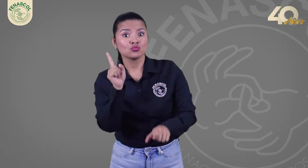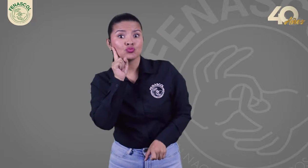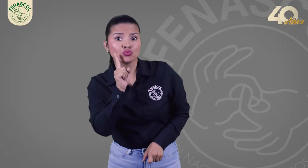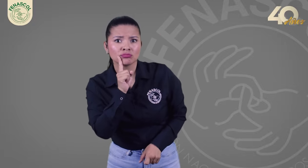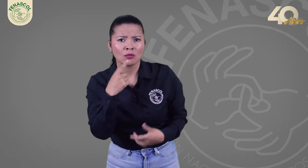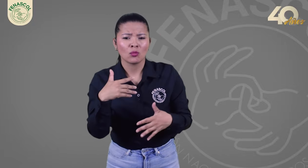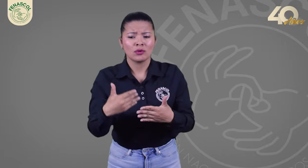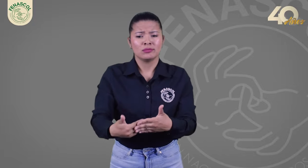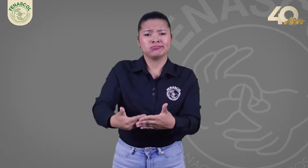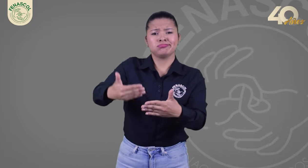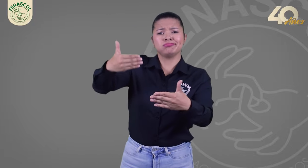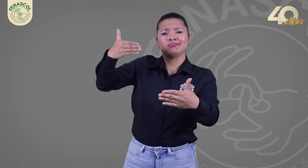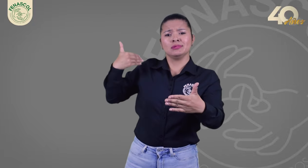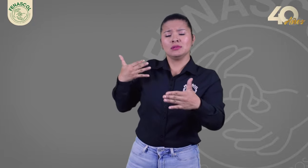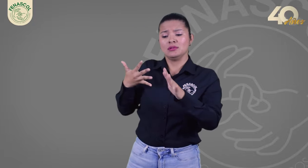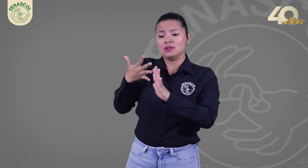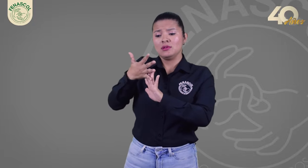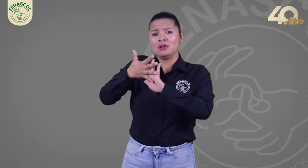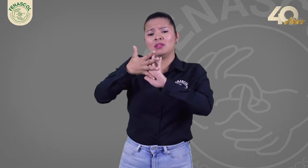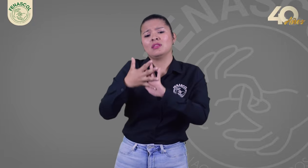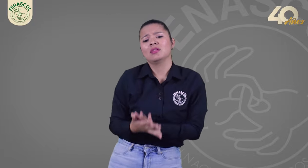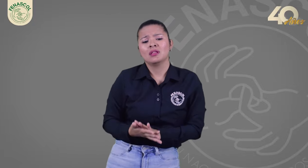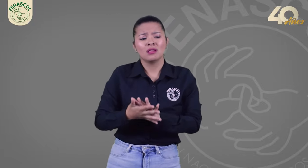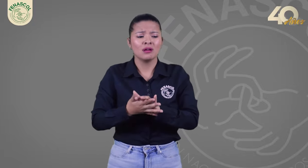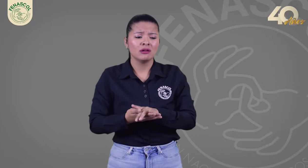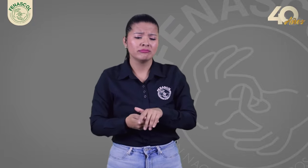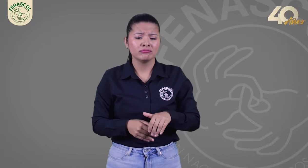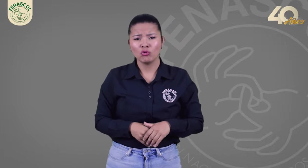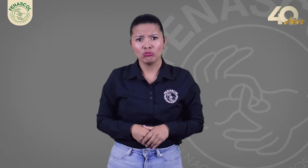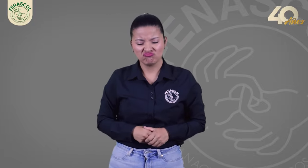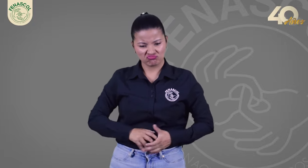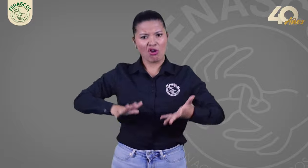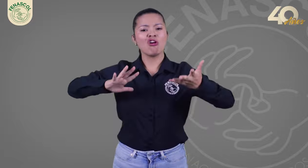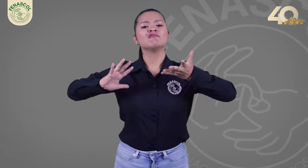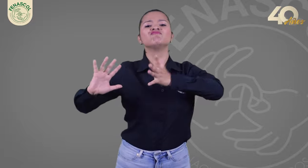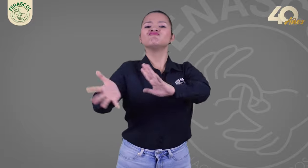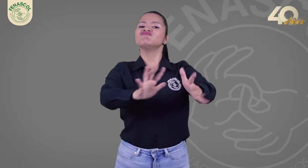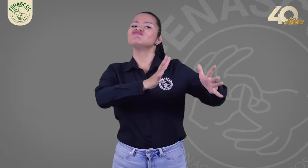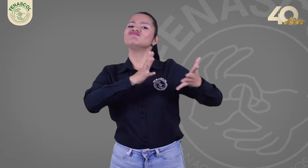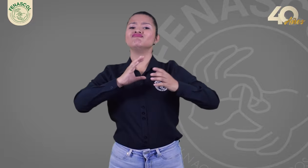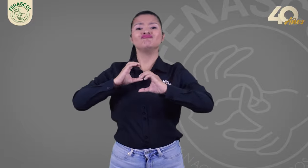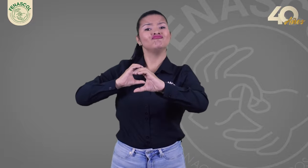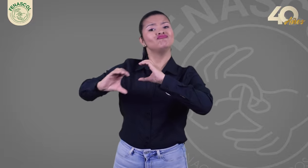personas sordas de usar su lengua para comunicarse lo que antes no se aplicaba